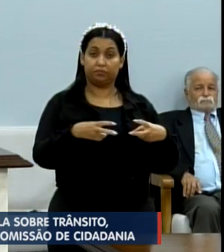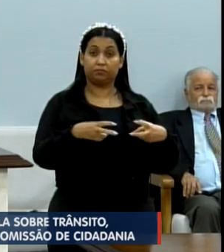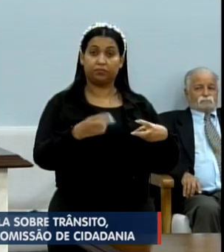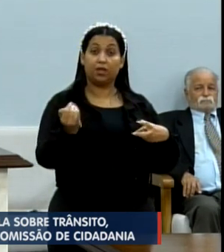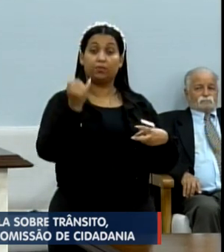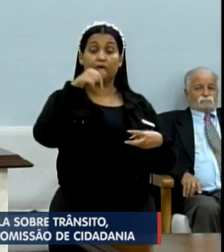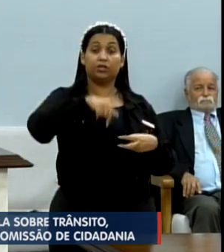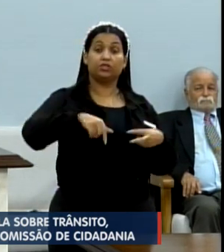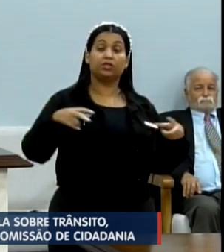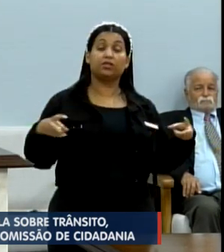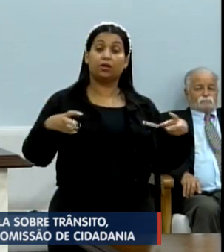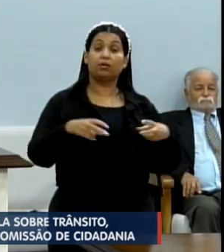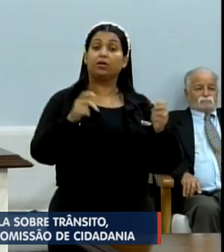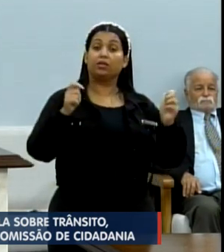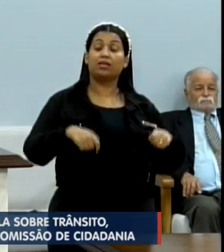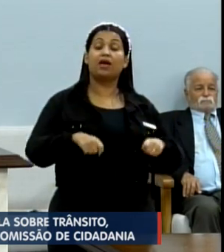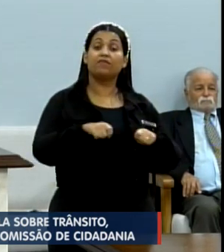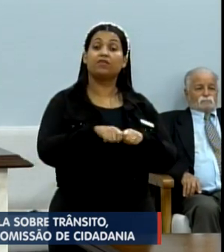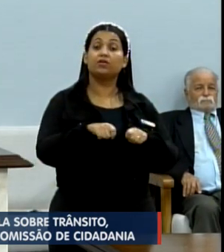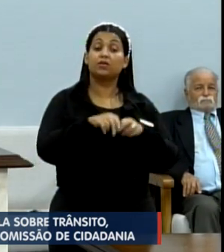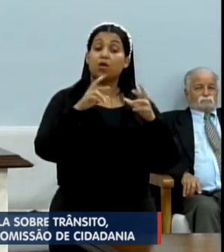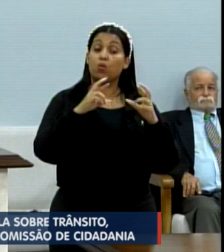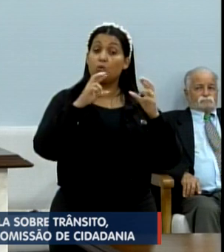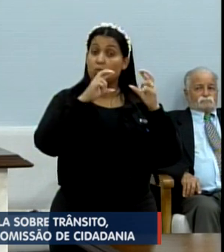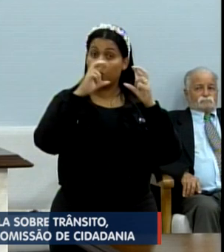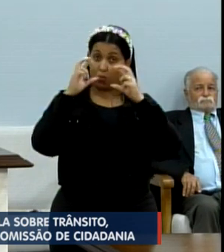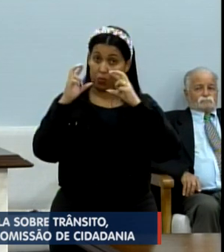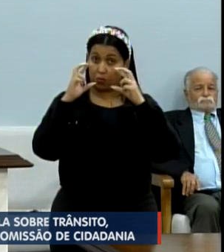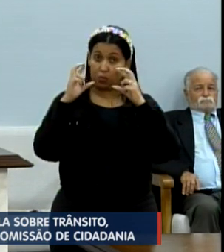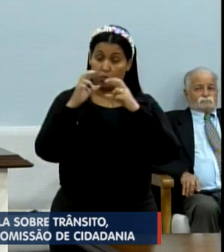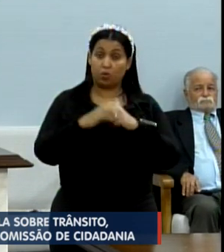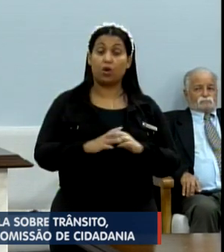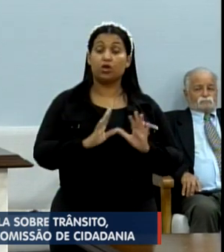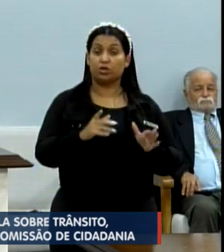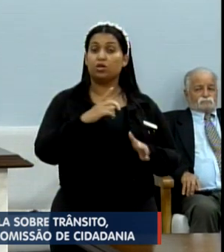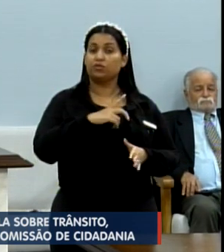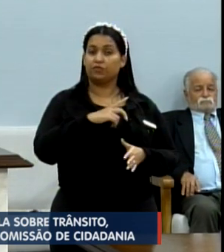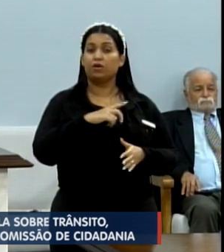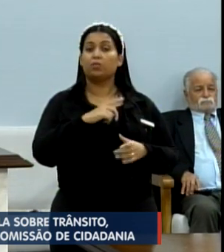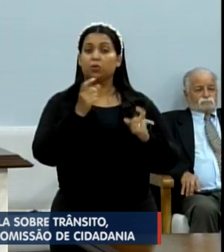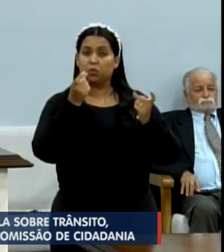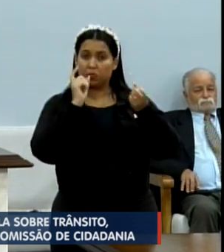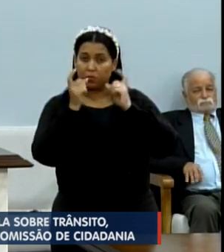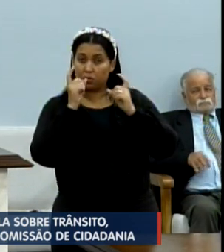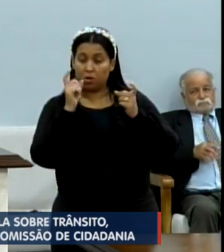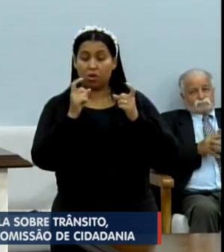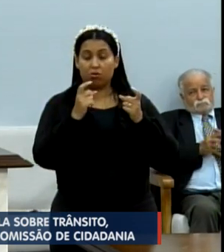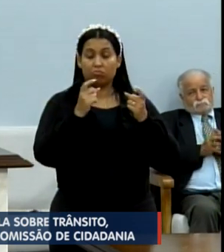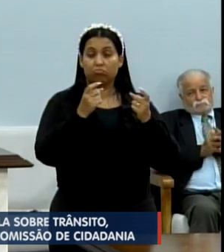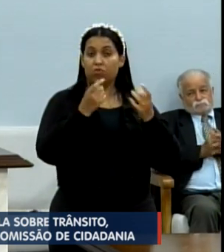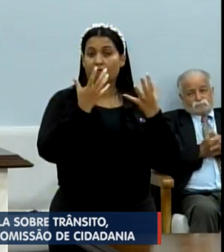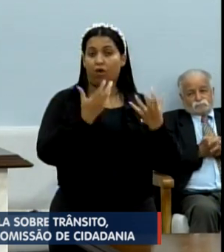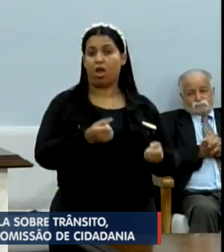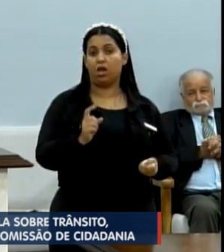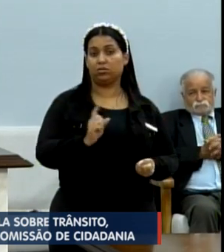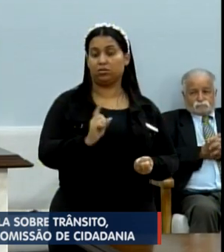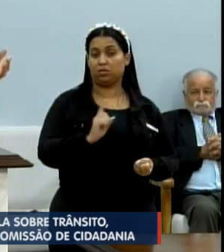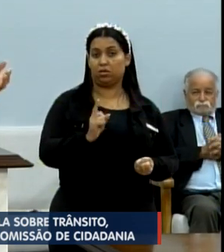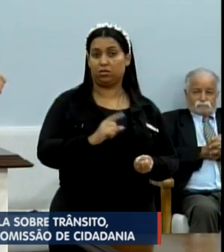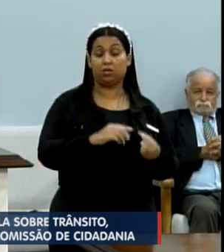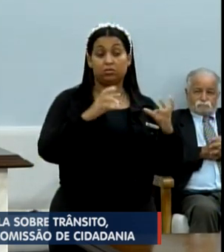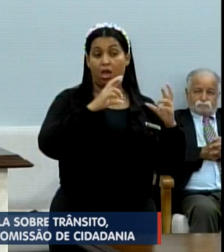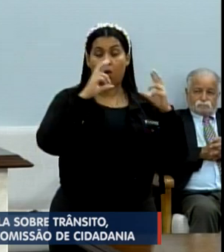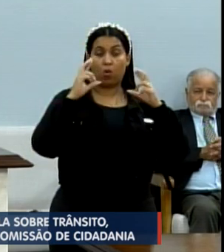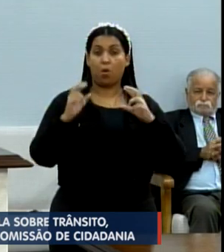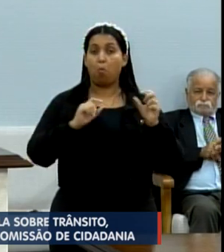importante da casa, pudesse fazer o acompanhamento. Já tivemos uma reunião e foi negado o acompanhamento sem um